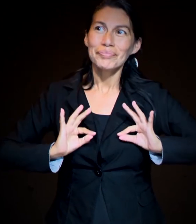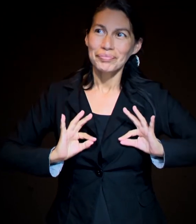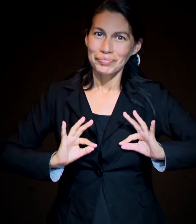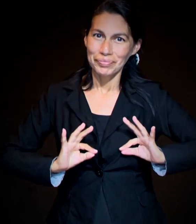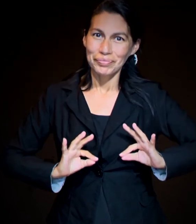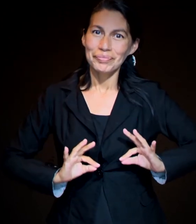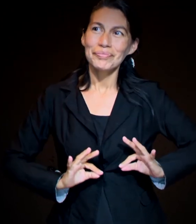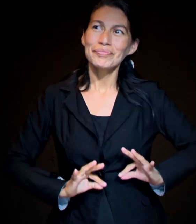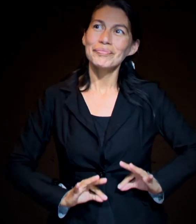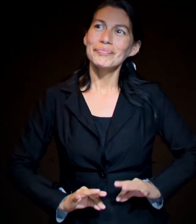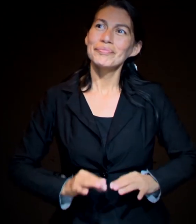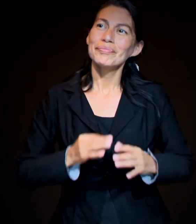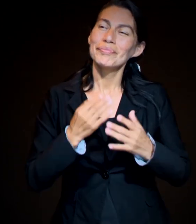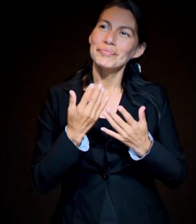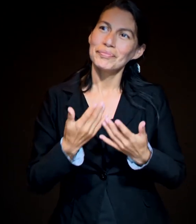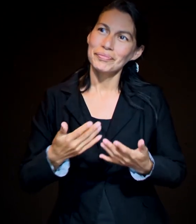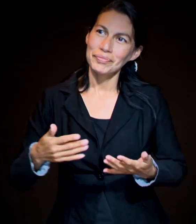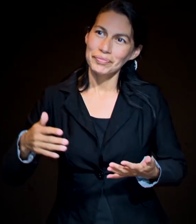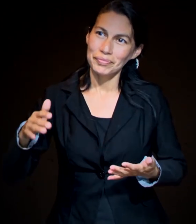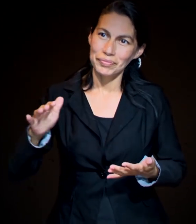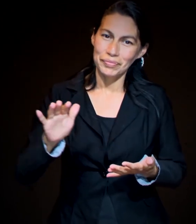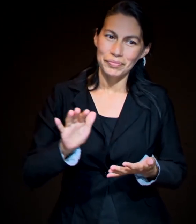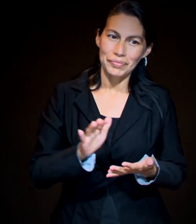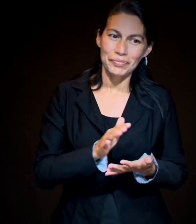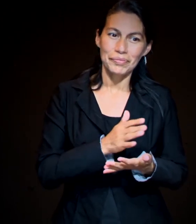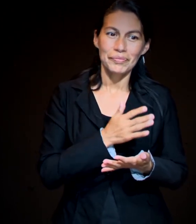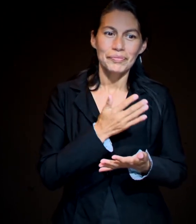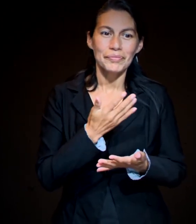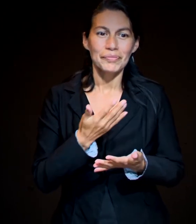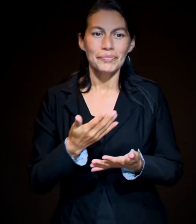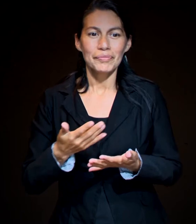de la luz